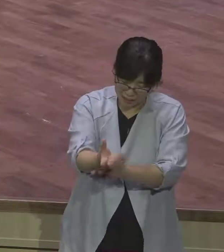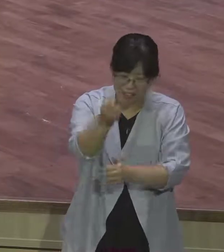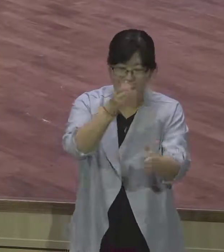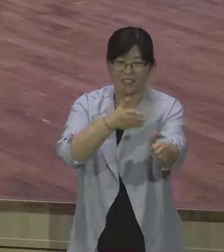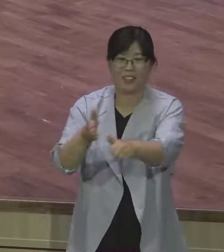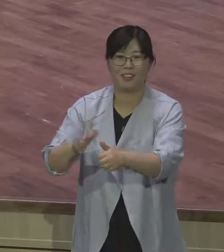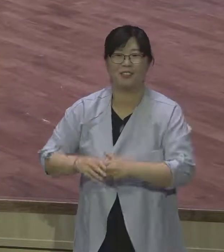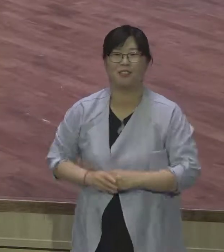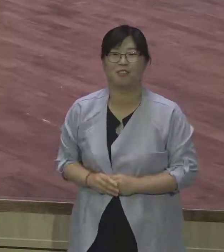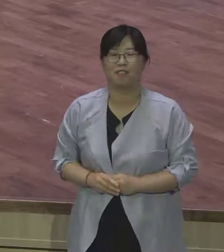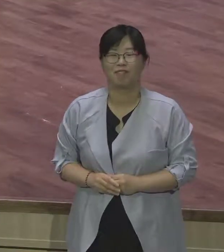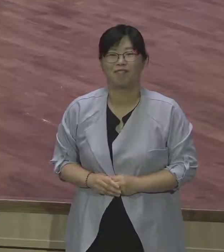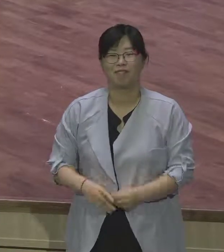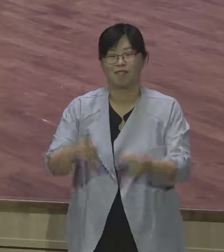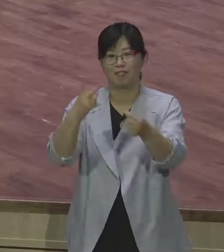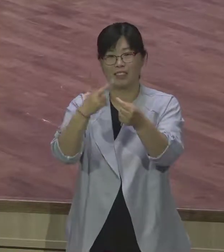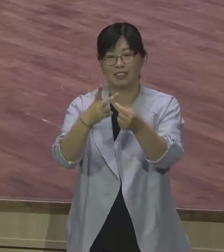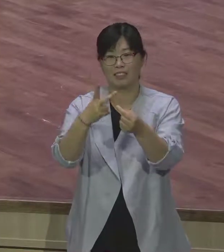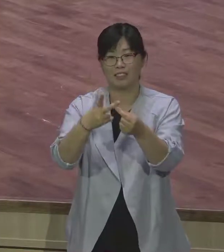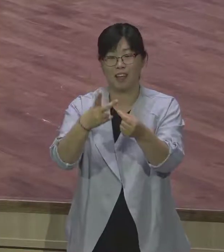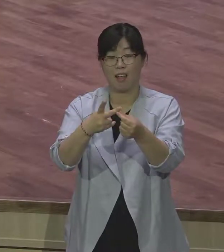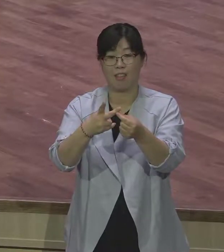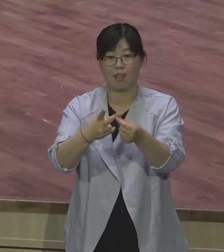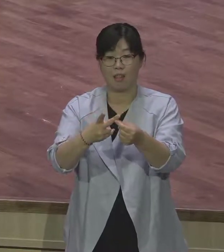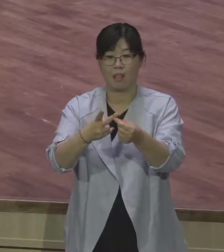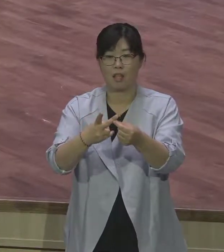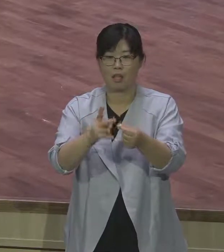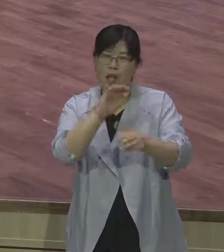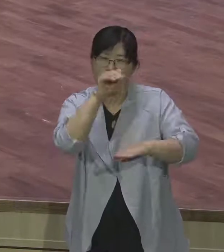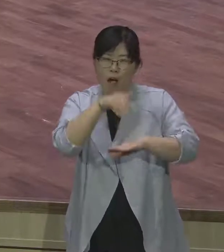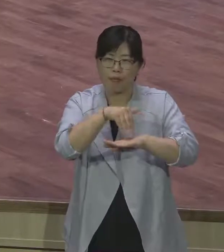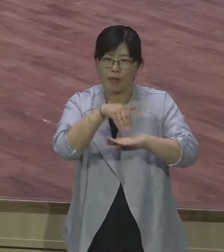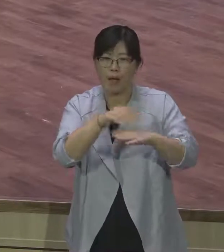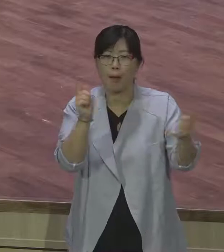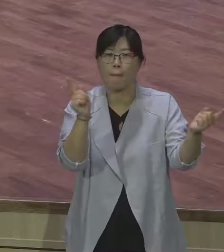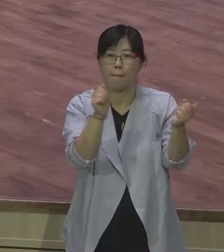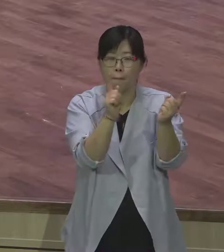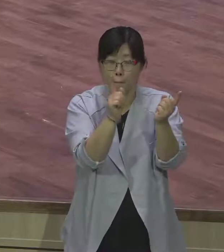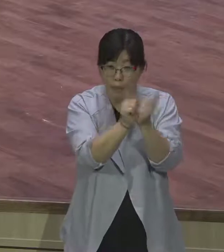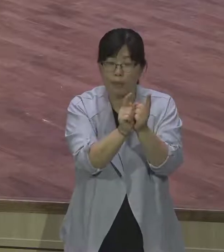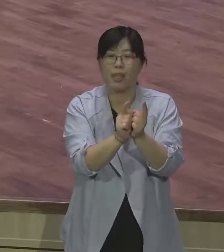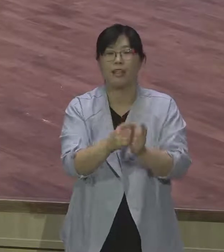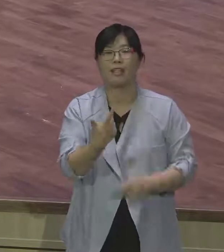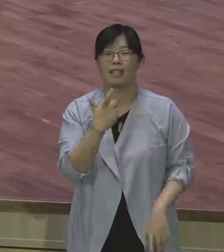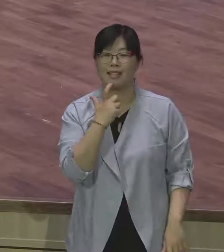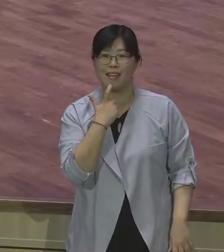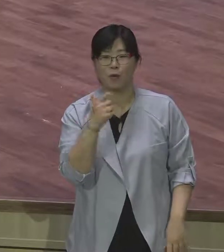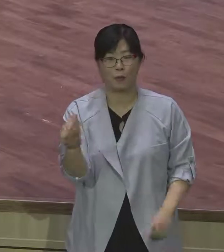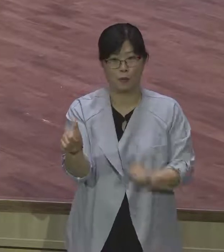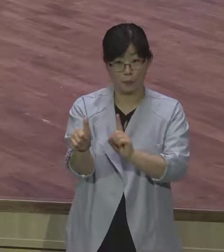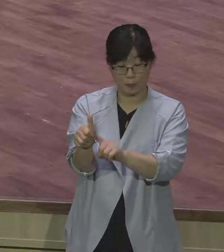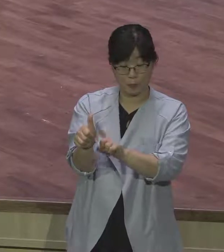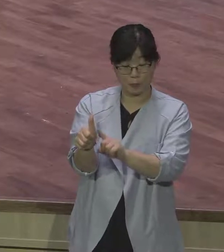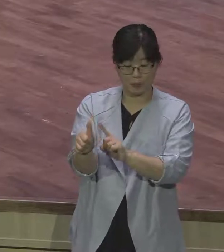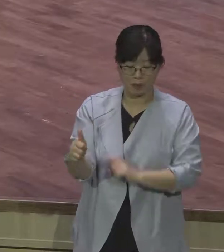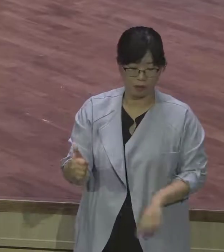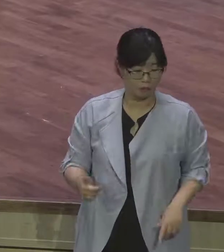21절입니다. 야곱이 라반에게 이르되 내 기한이 찼으니 내 아내를 내게 주셔서 내가 그에게